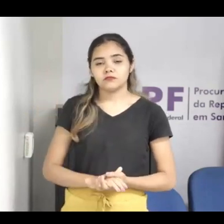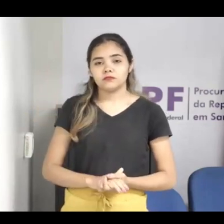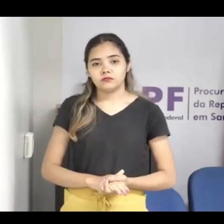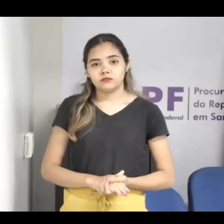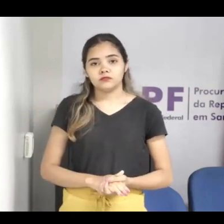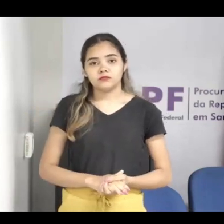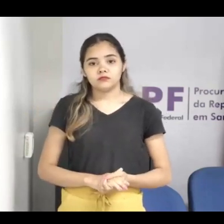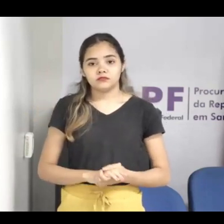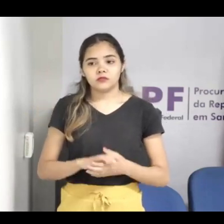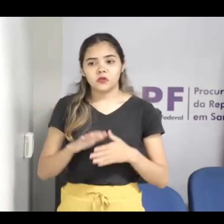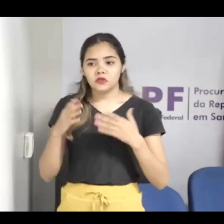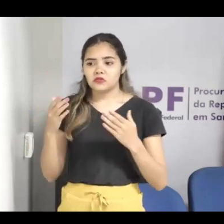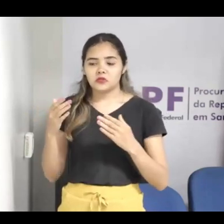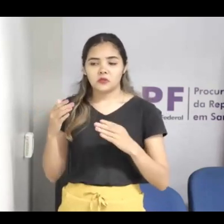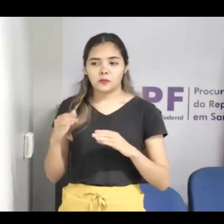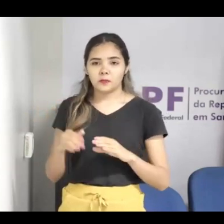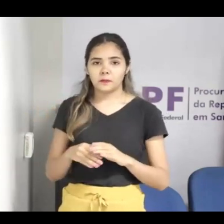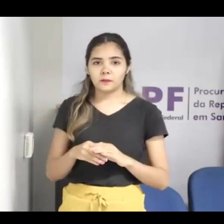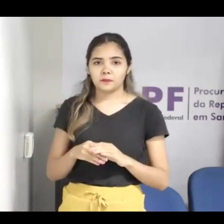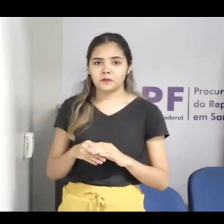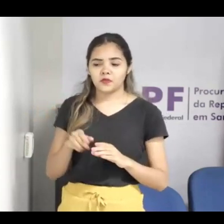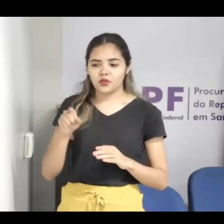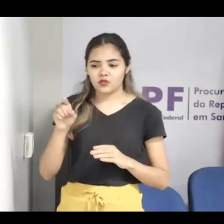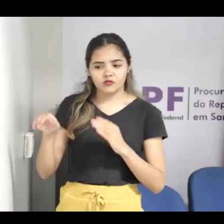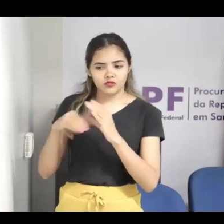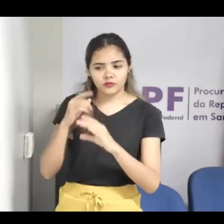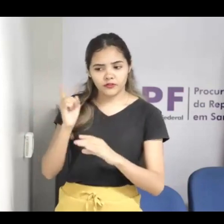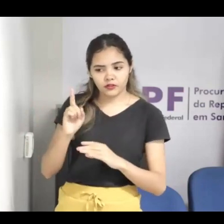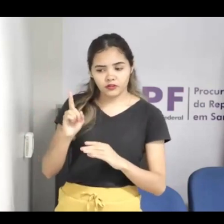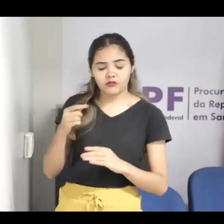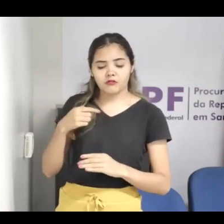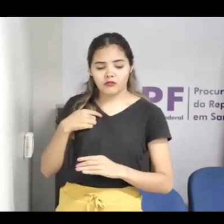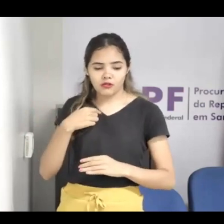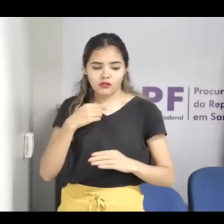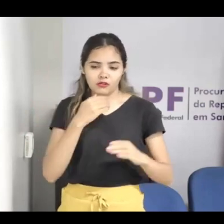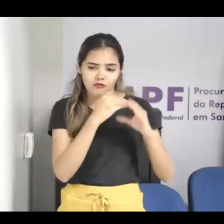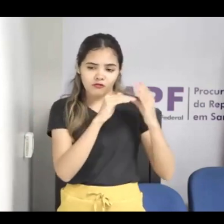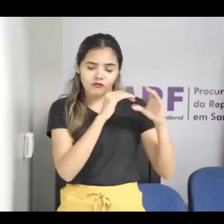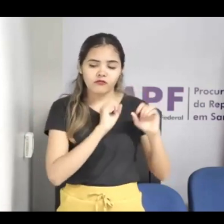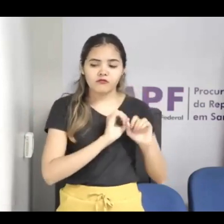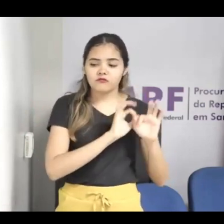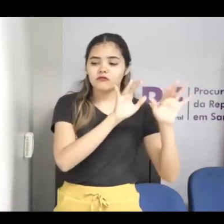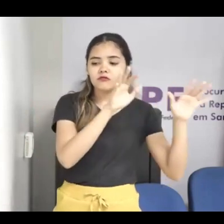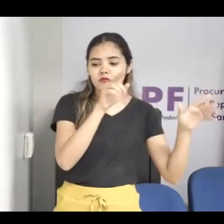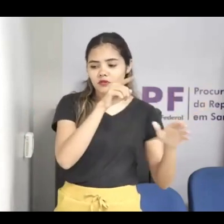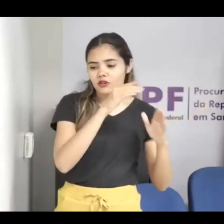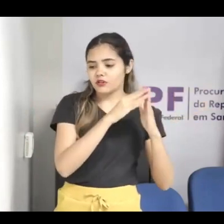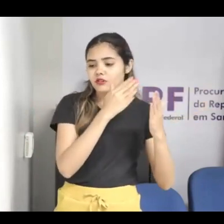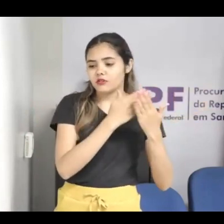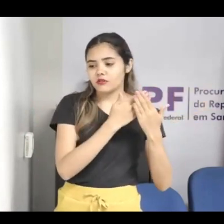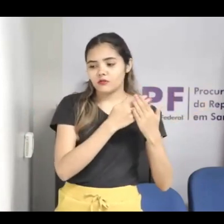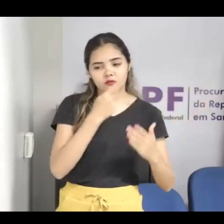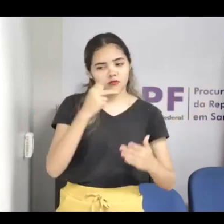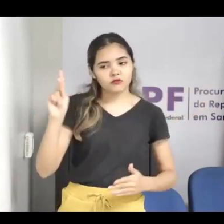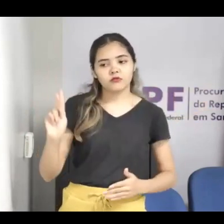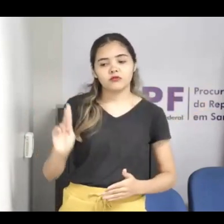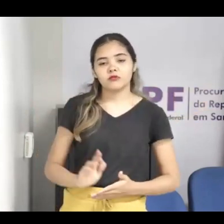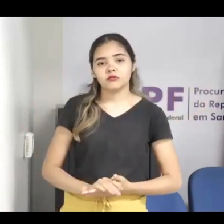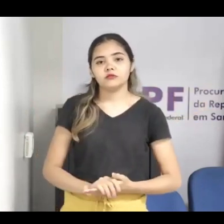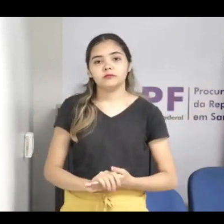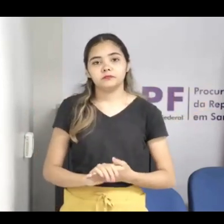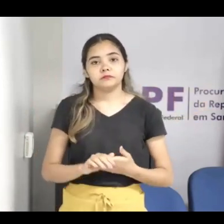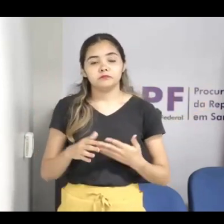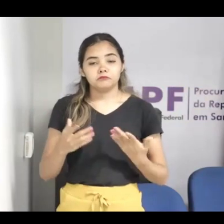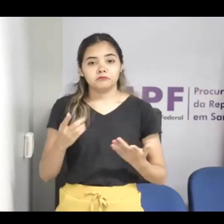escola essa foto aqui que você mandou para mim, então é um mercado que está se tornando muito lucrativo,